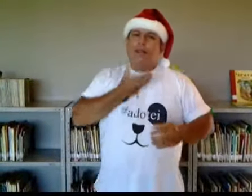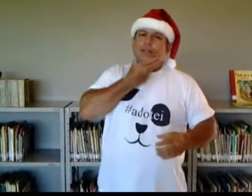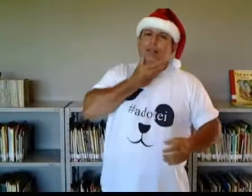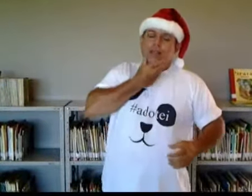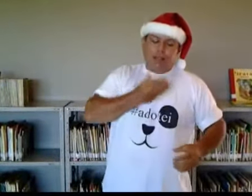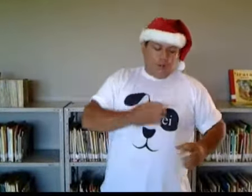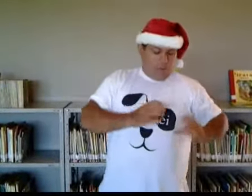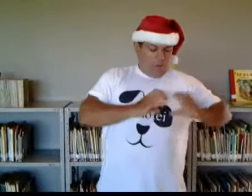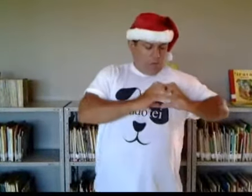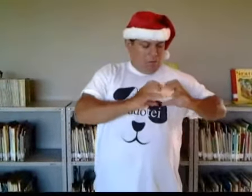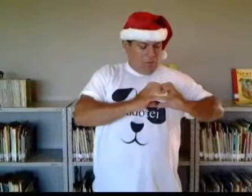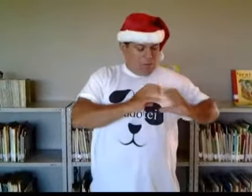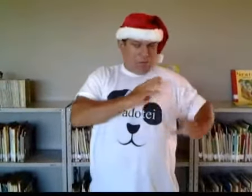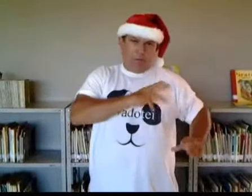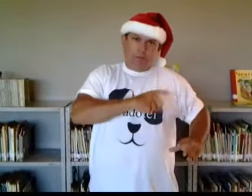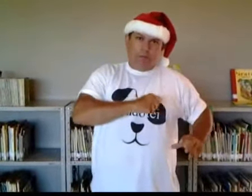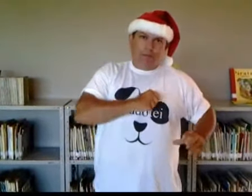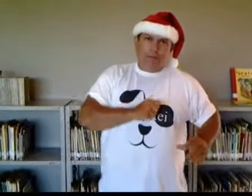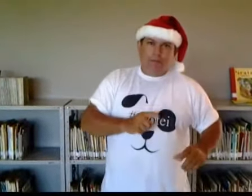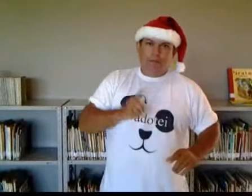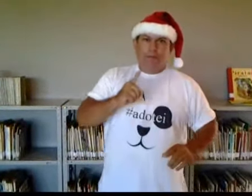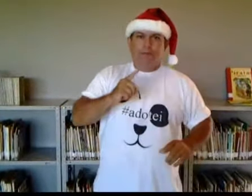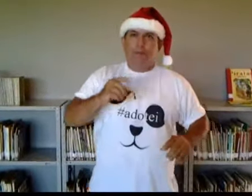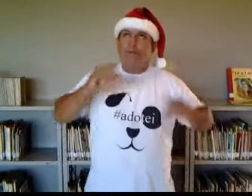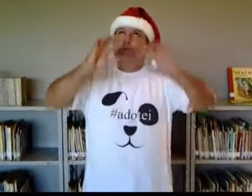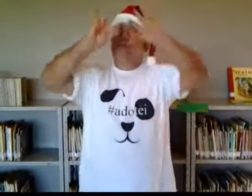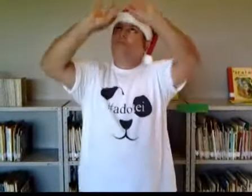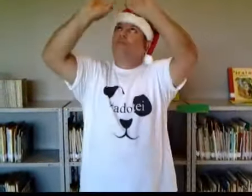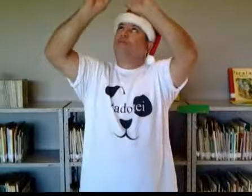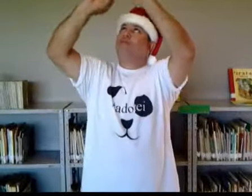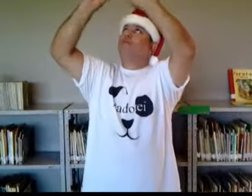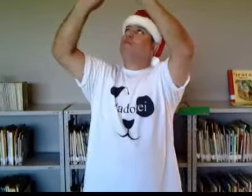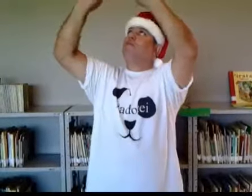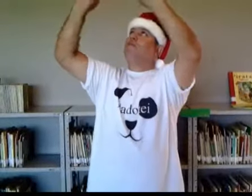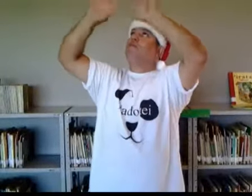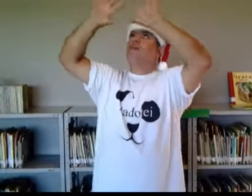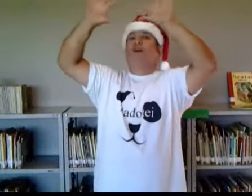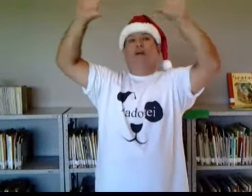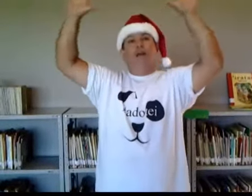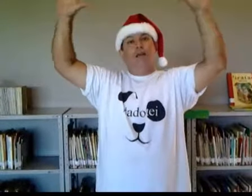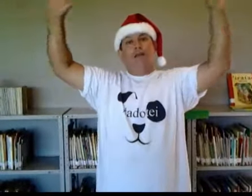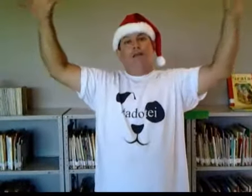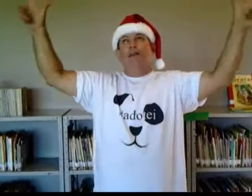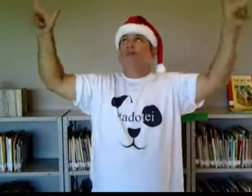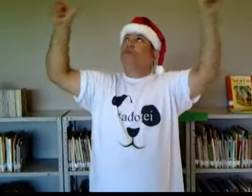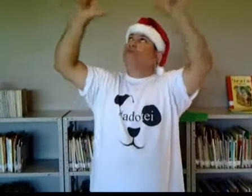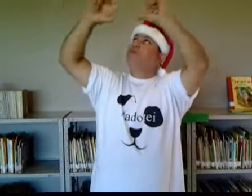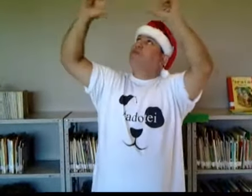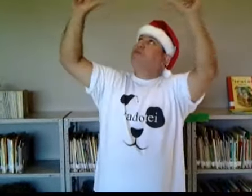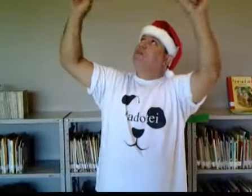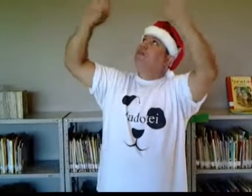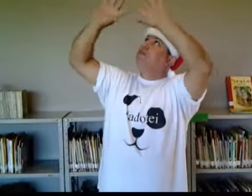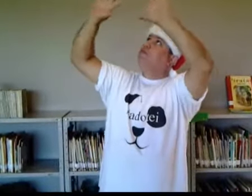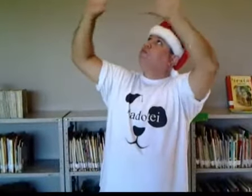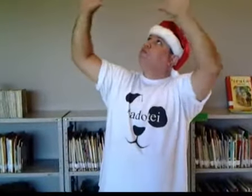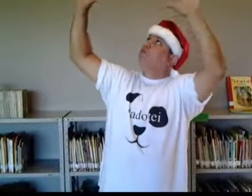para amar, estrelinhas para brilhar Luzilumina alguma